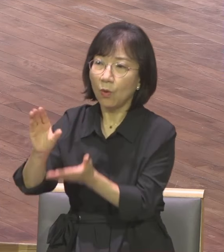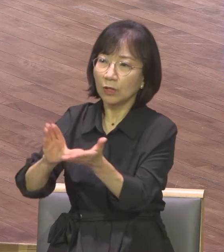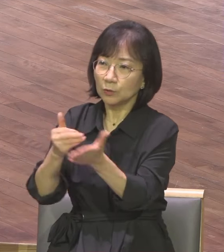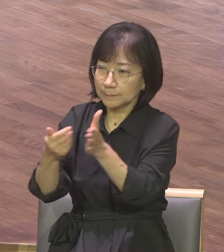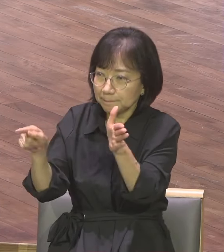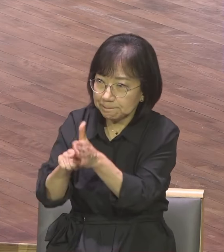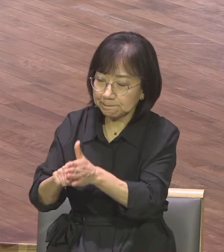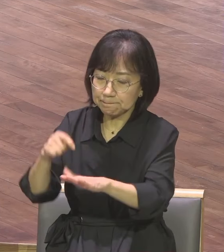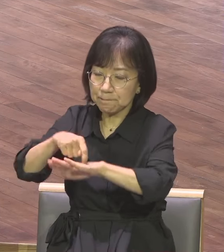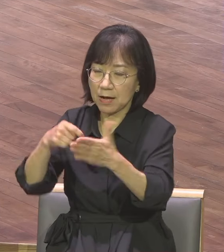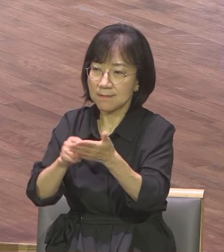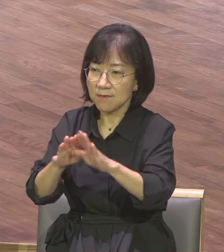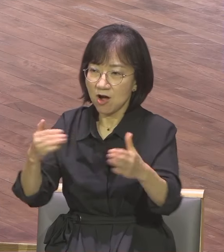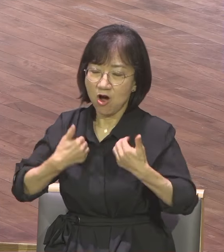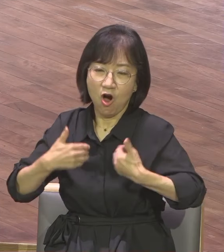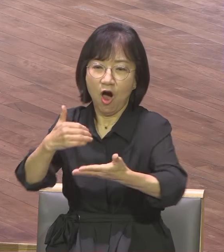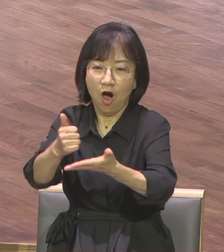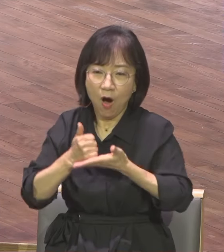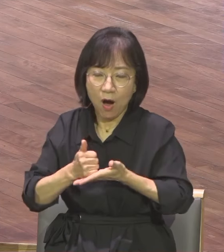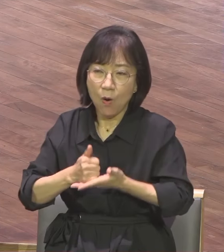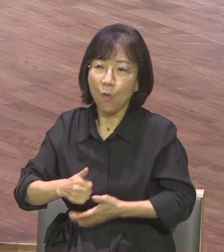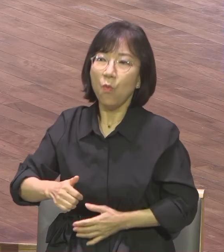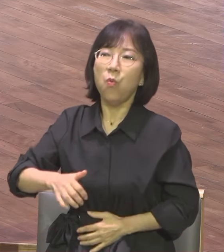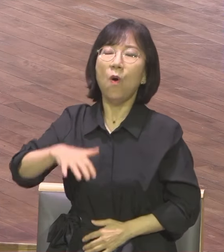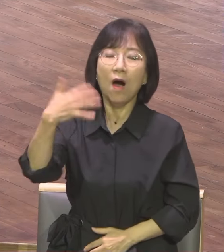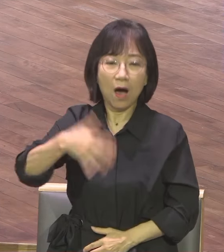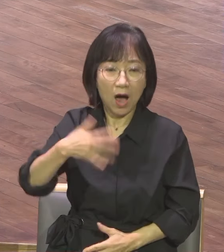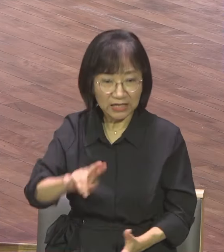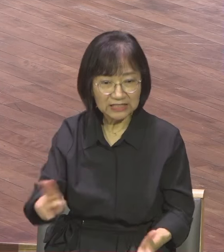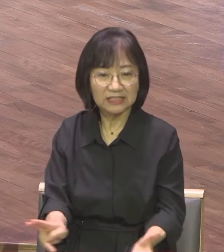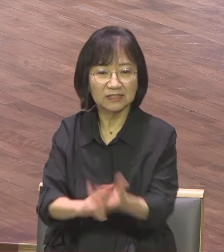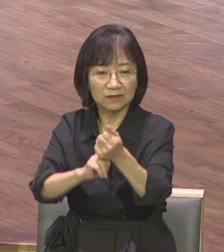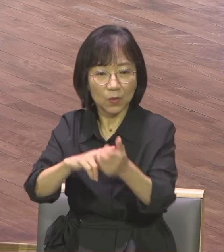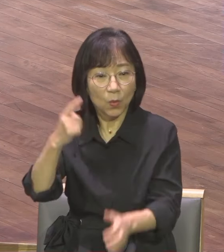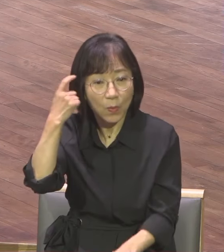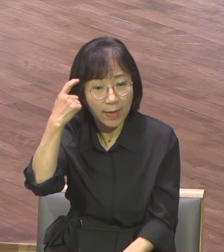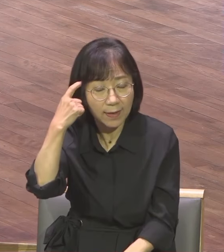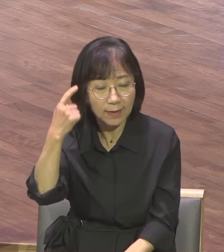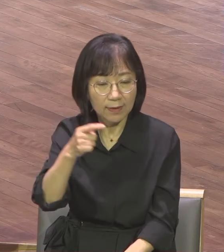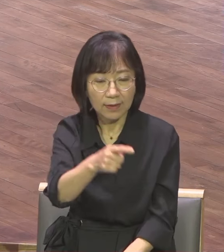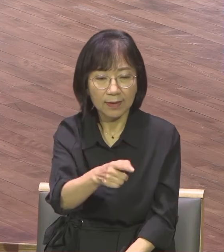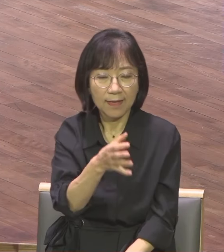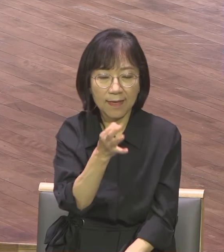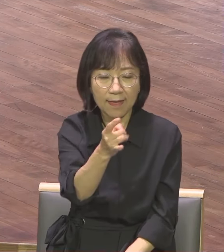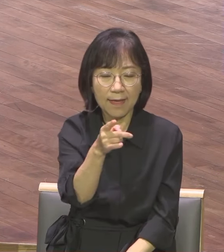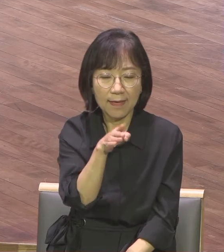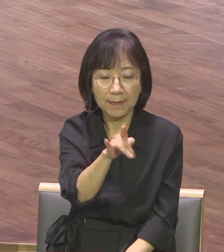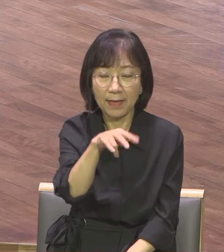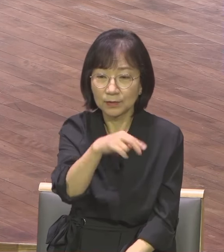기적입니다 왜? 그들은 태어날 때부터 아데미 신전에서 그 인생을 다 투자해요